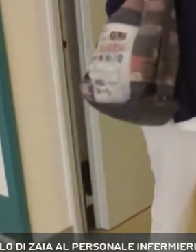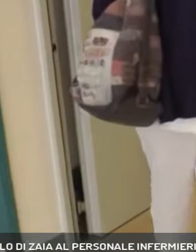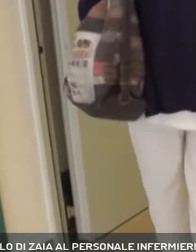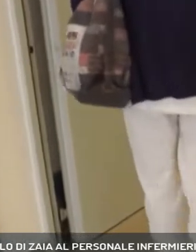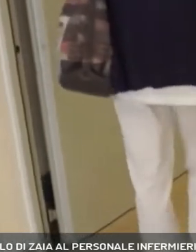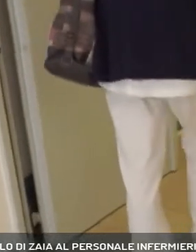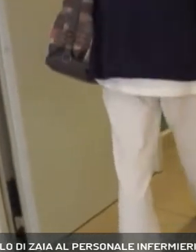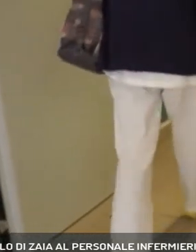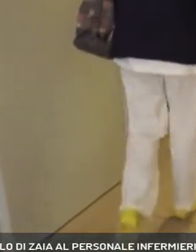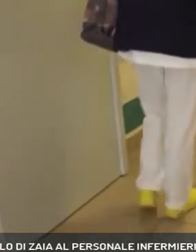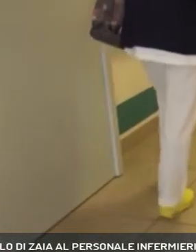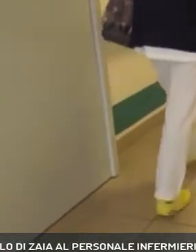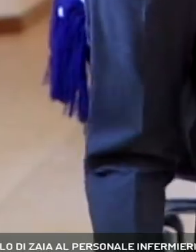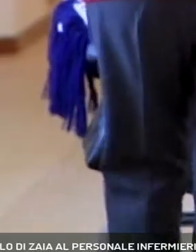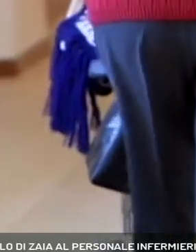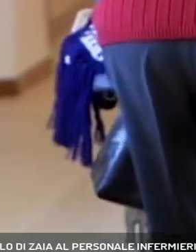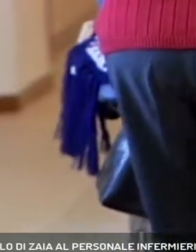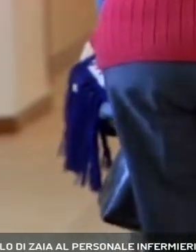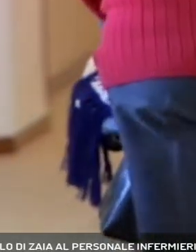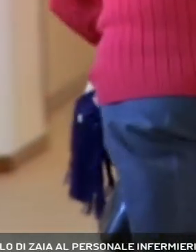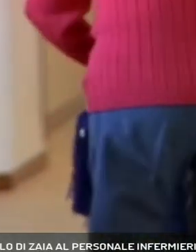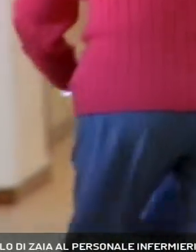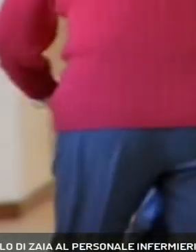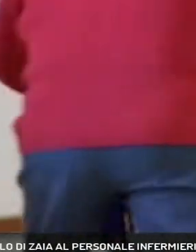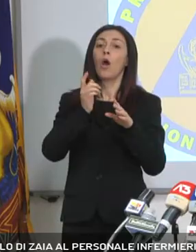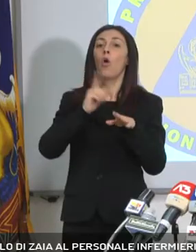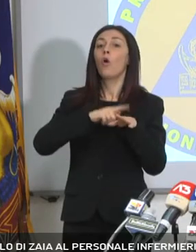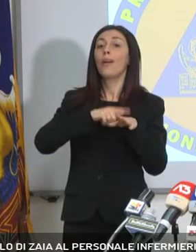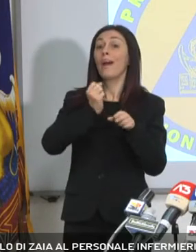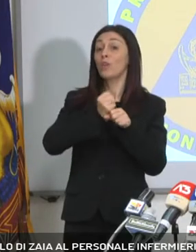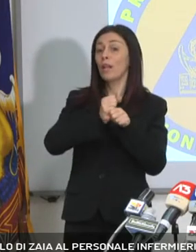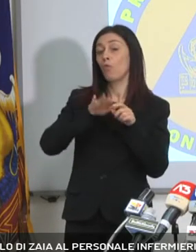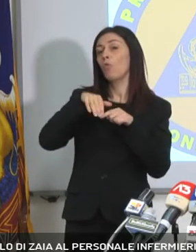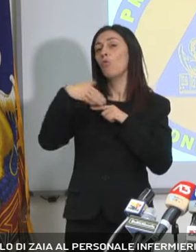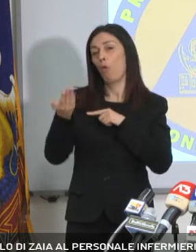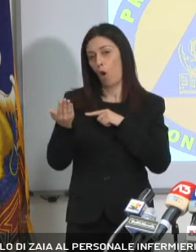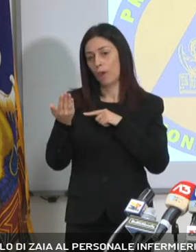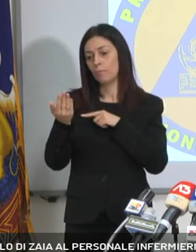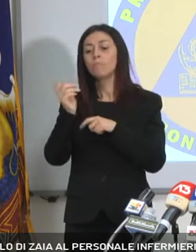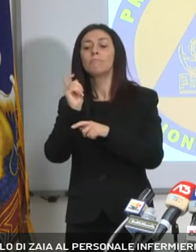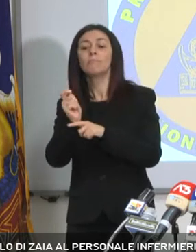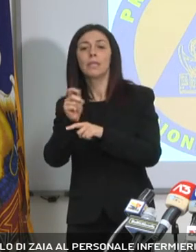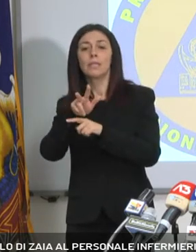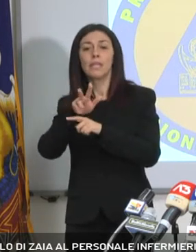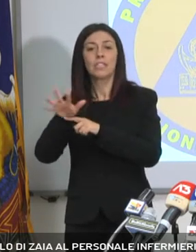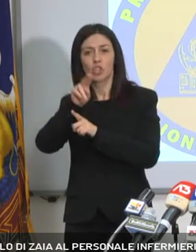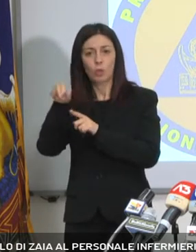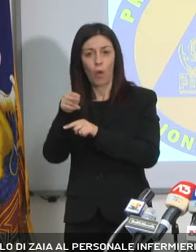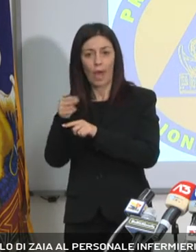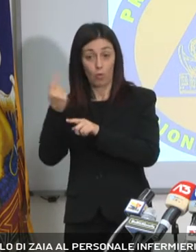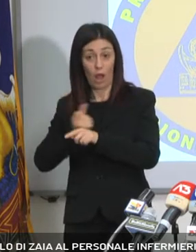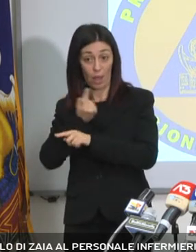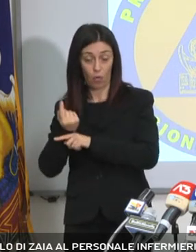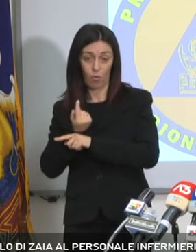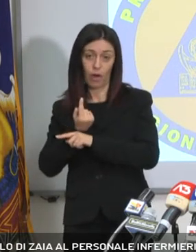extra orario di lavoro presso le case di riposo a 35 euro l'ora. Io veramente faccio appello col cuore in mano a tutti coloro che mi